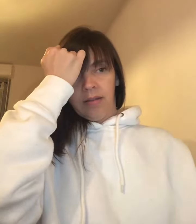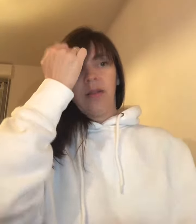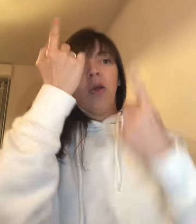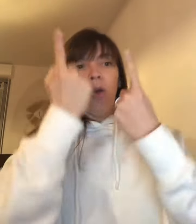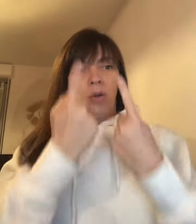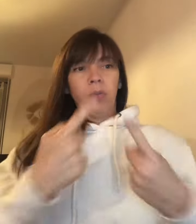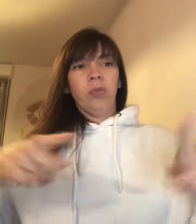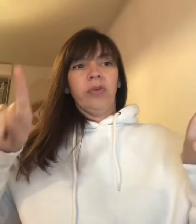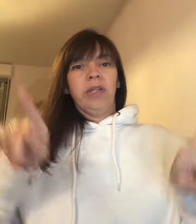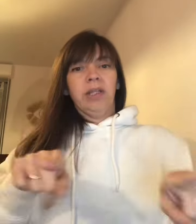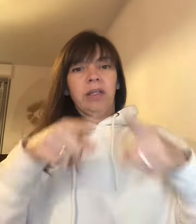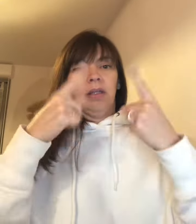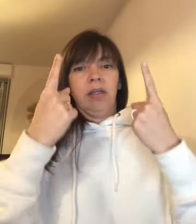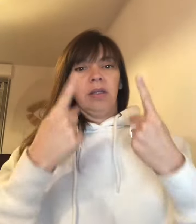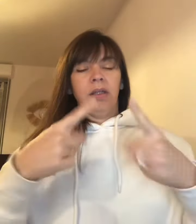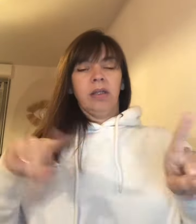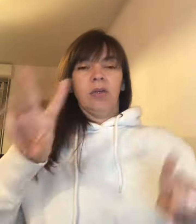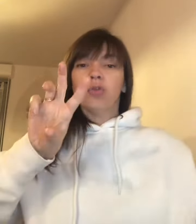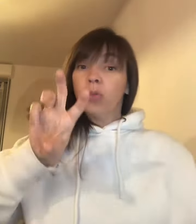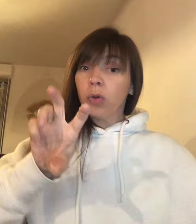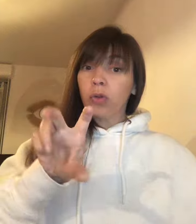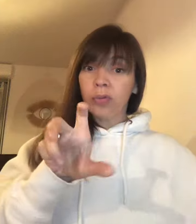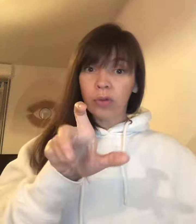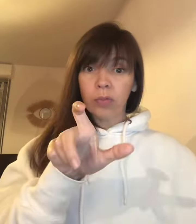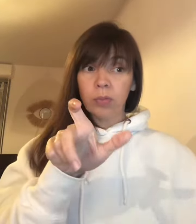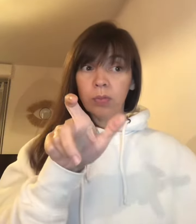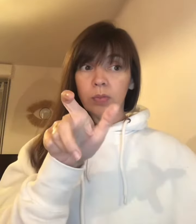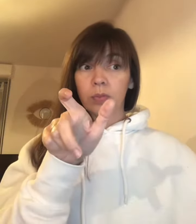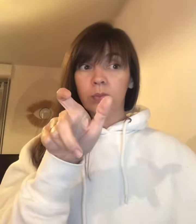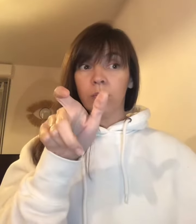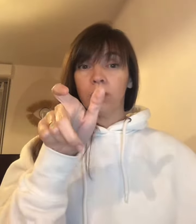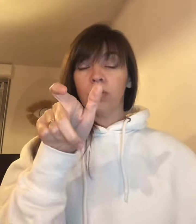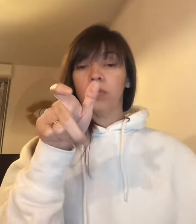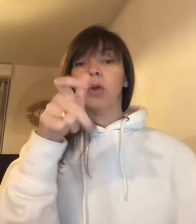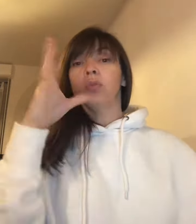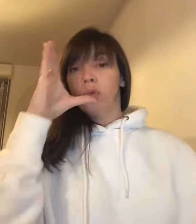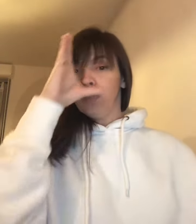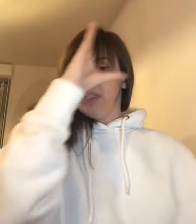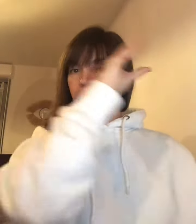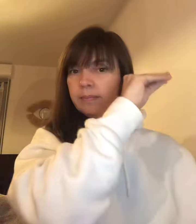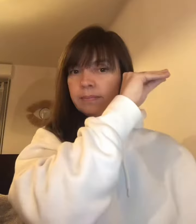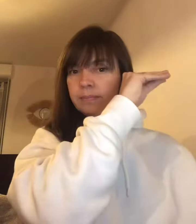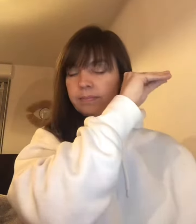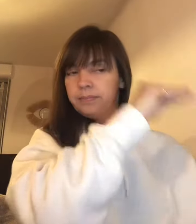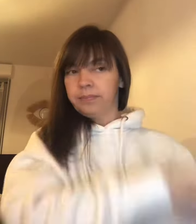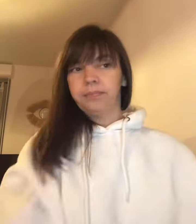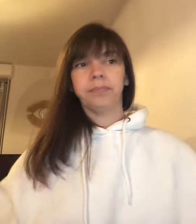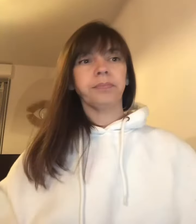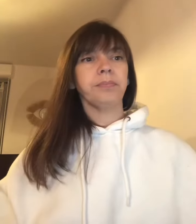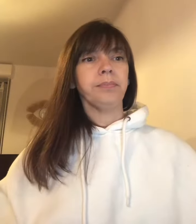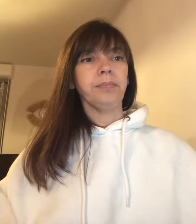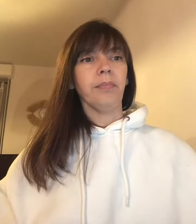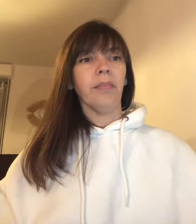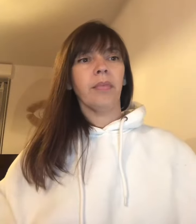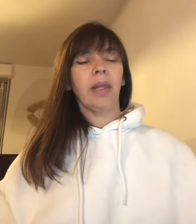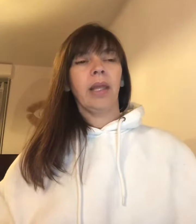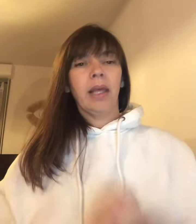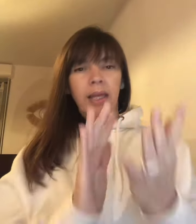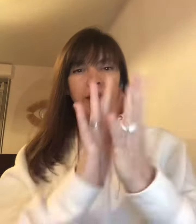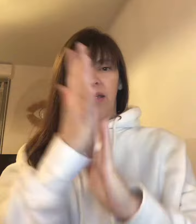regrette musique j'augmente le volume pour oublier il ya